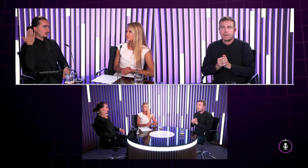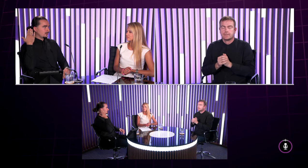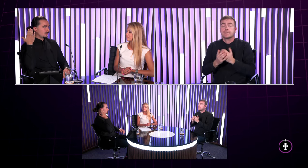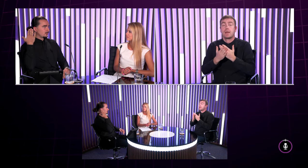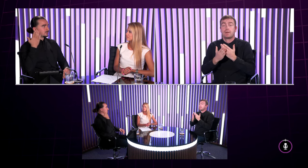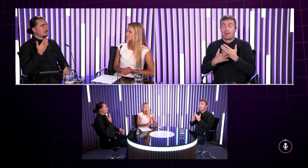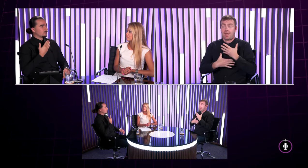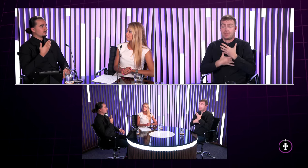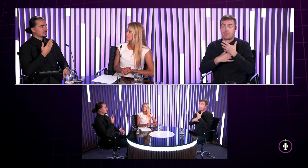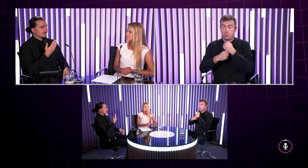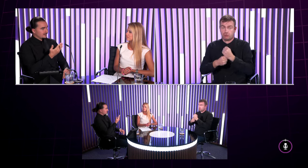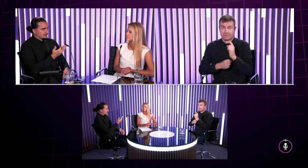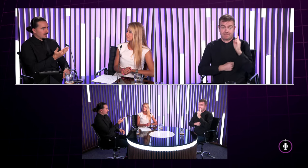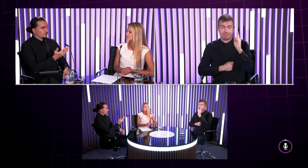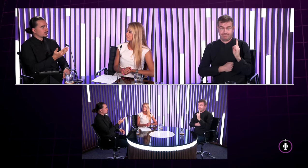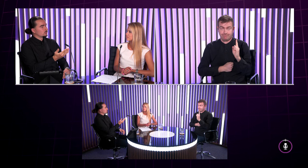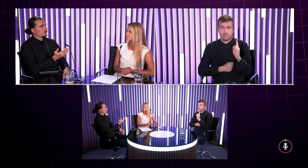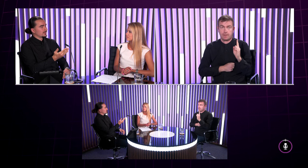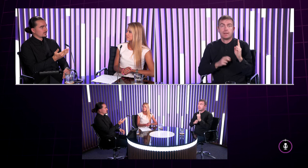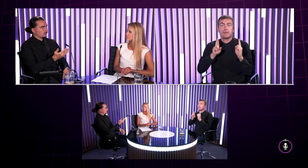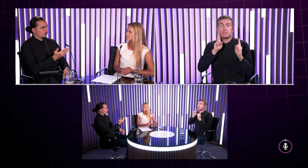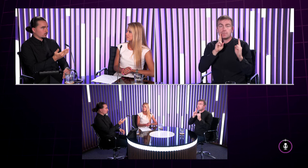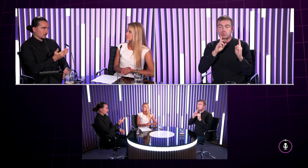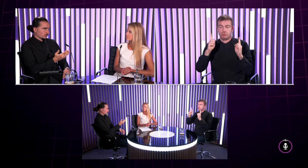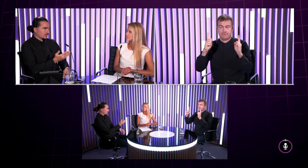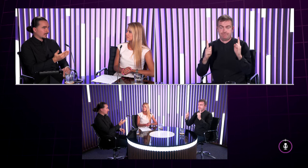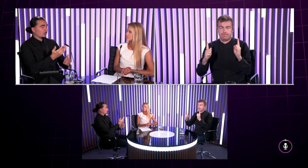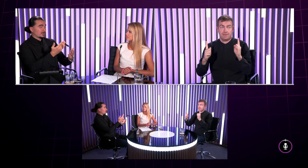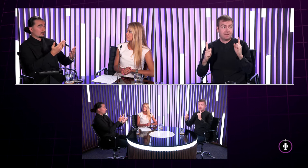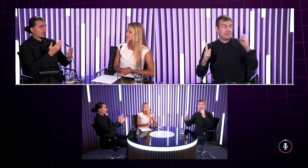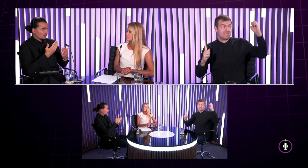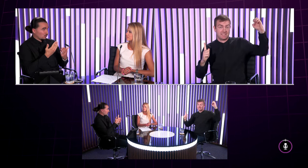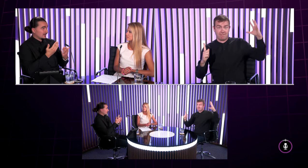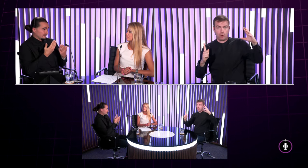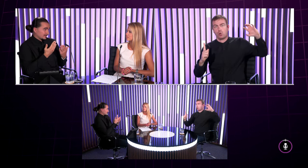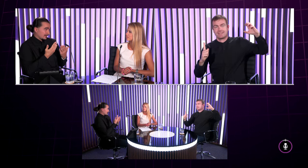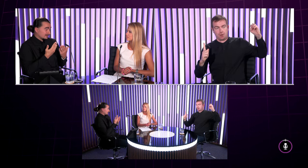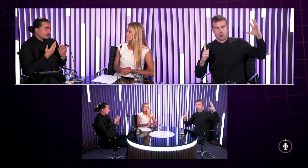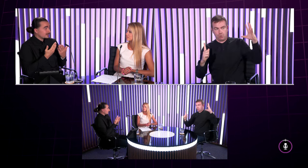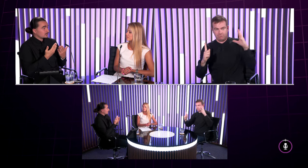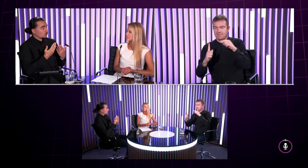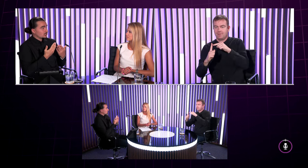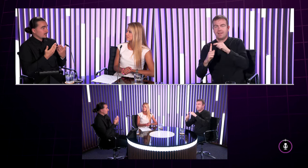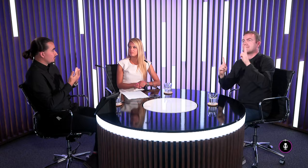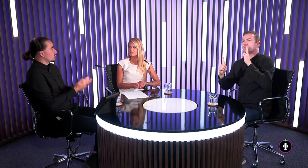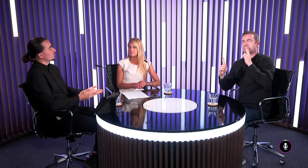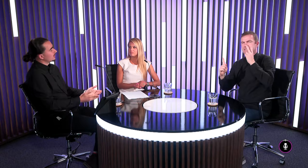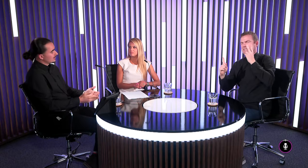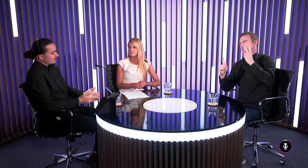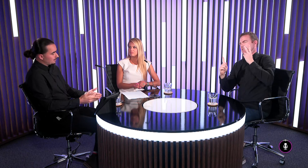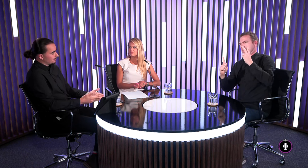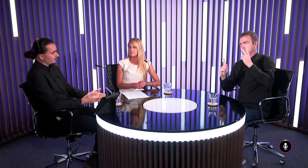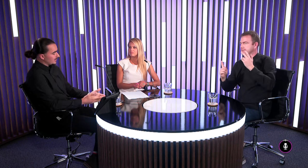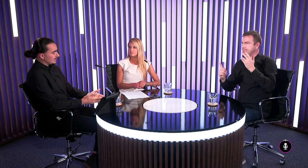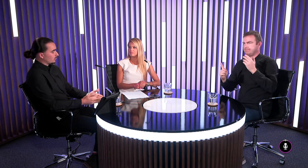slnko lebo tým pádom vlastne nevie správne očítať tú informáciu od toho tlmočníka lebo mu vlastne to slnko svieti do očí čiže